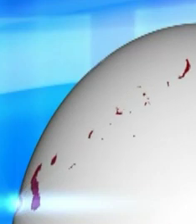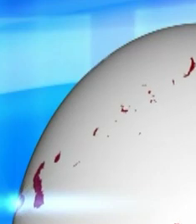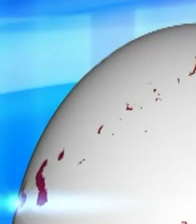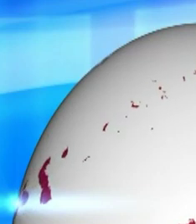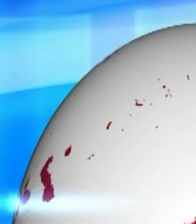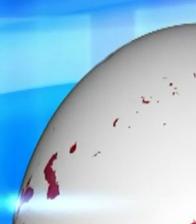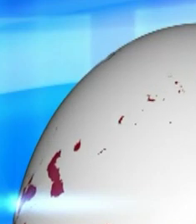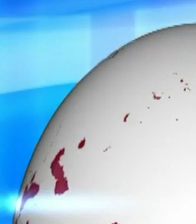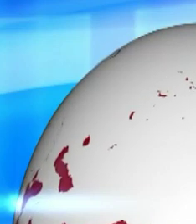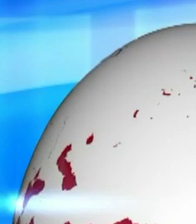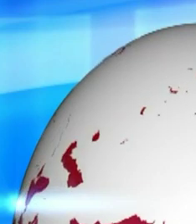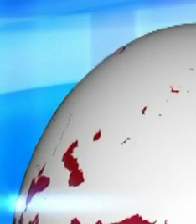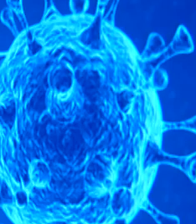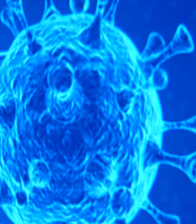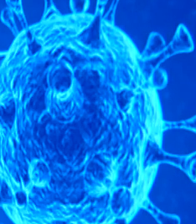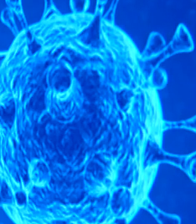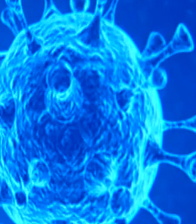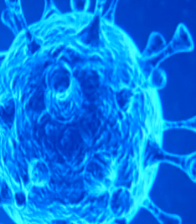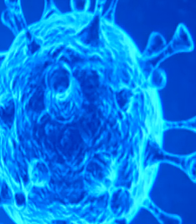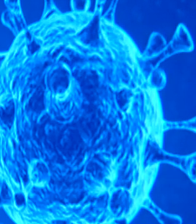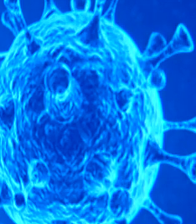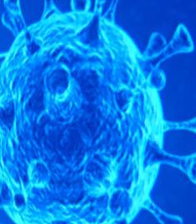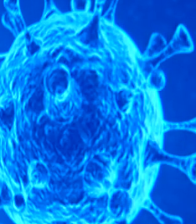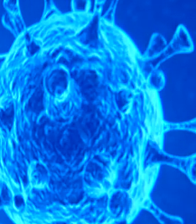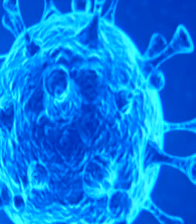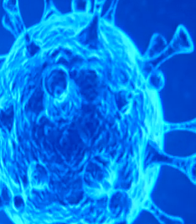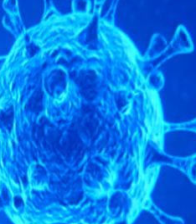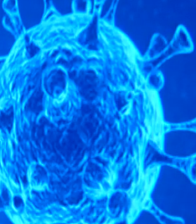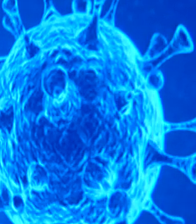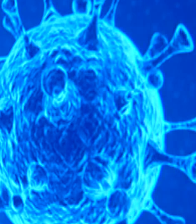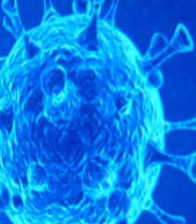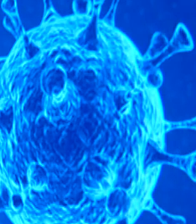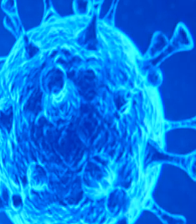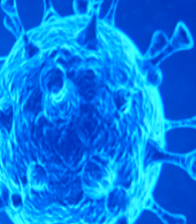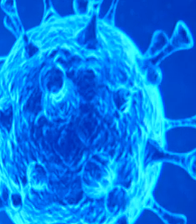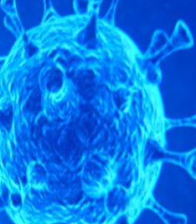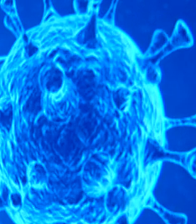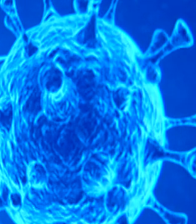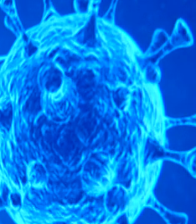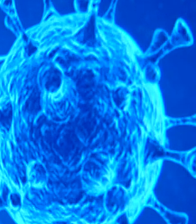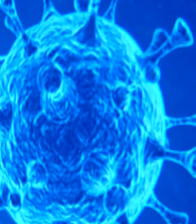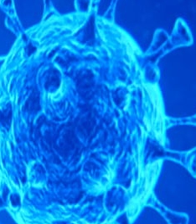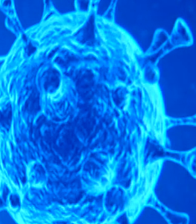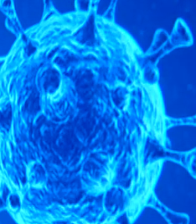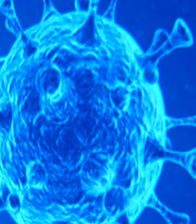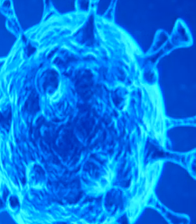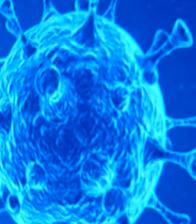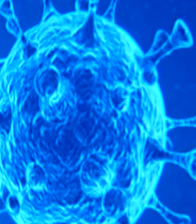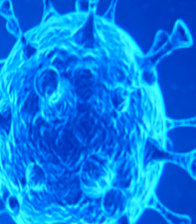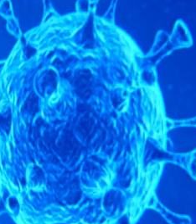Muito boa noite. O Ministério da Saúde reportou esta segunda-feira o registro de 24 novos casos de Covid-19,